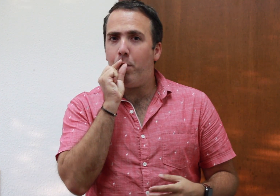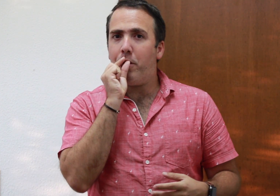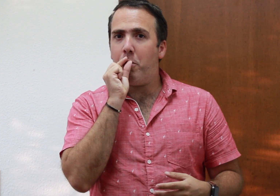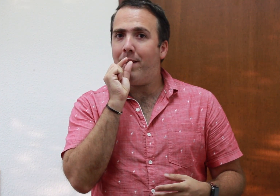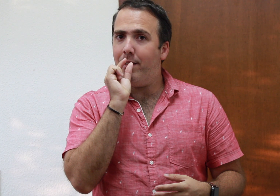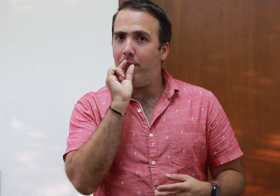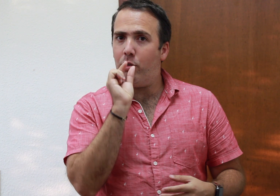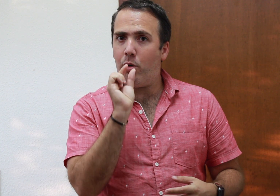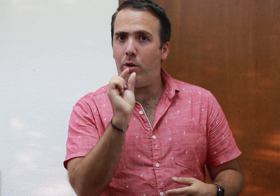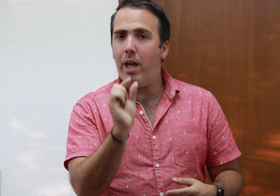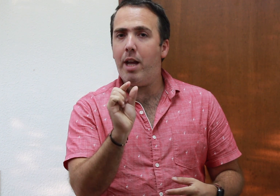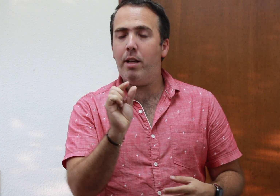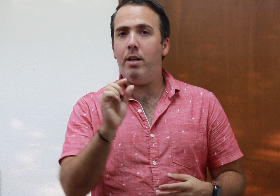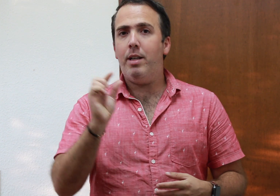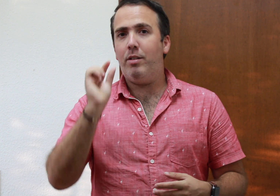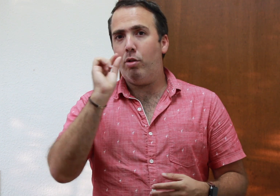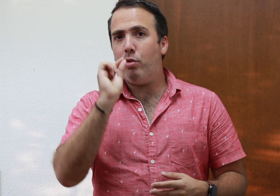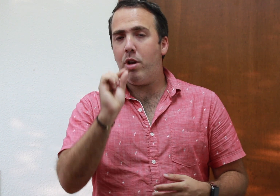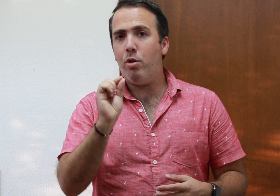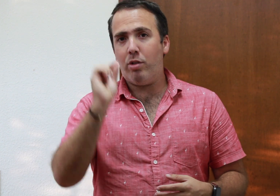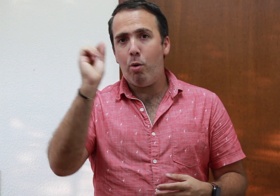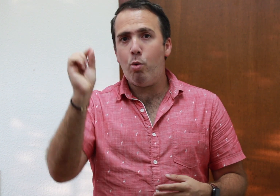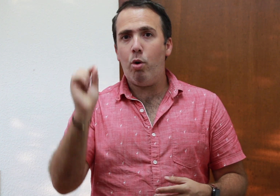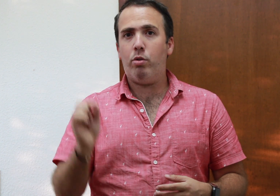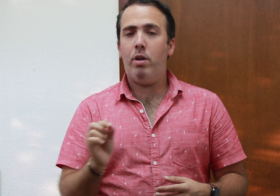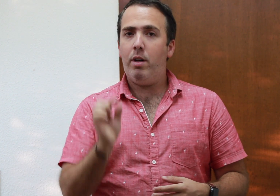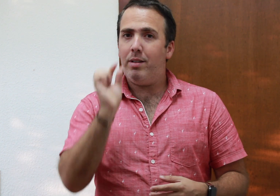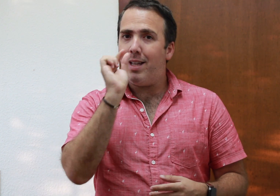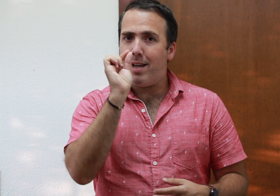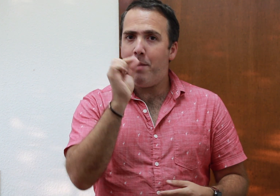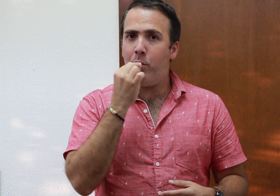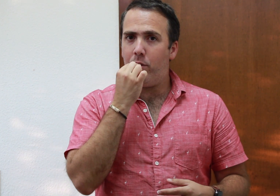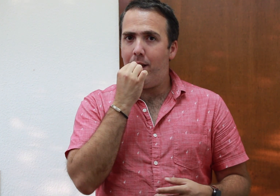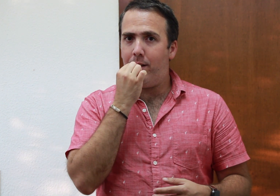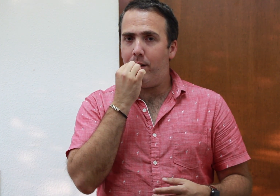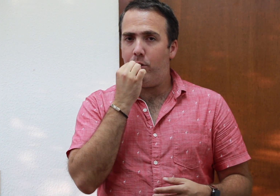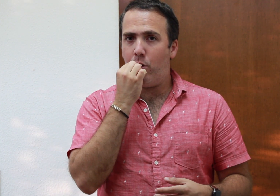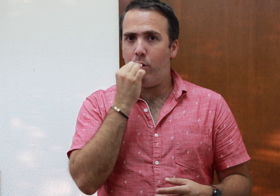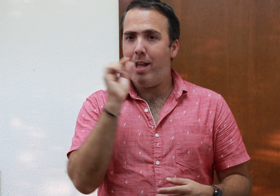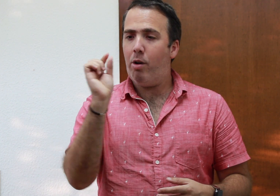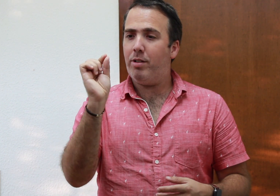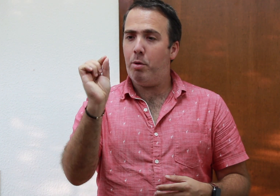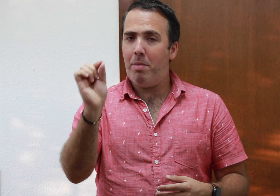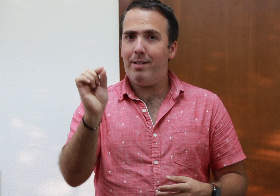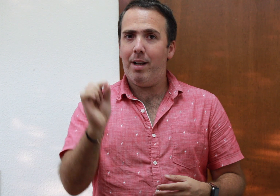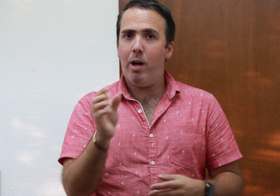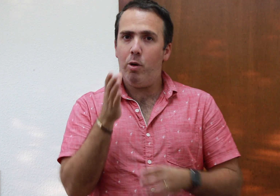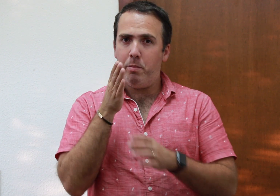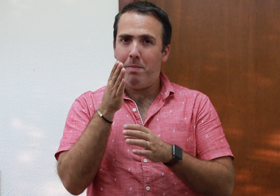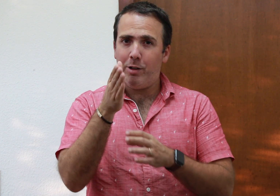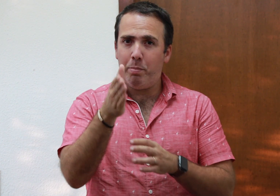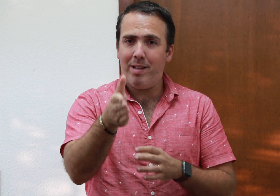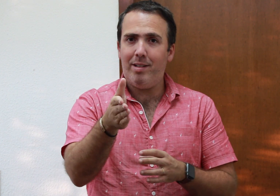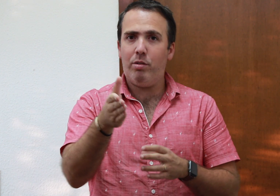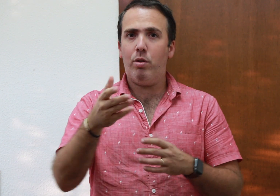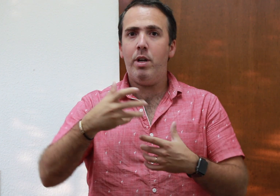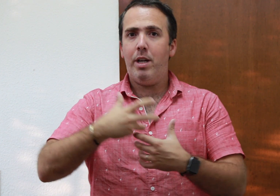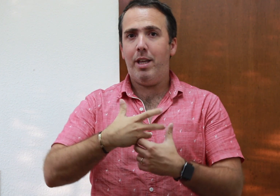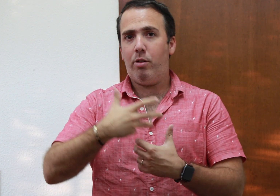poquito más este chorro de aire. Si son sonidos agudos, cerramos este chorro de aire, lo hacemos más delgado, más preciso y esto